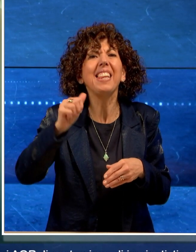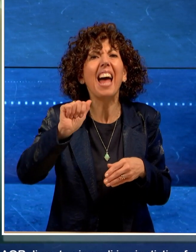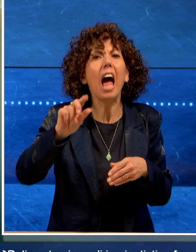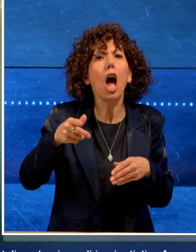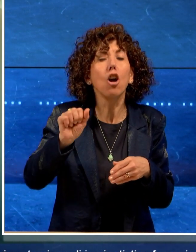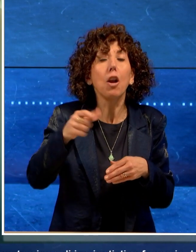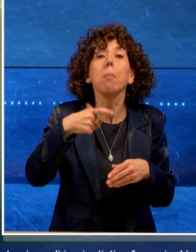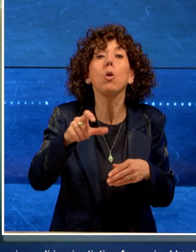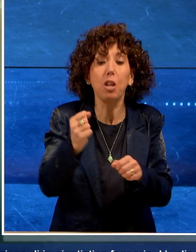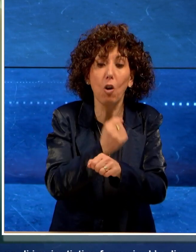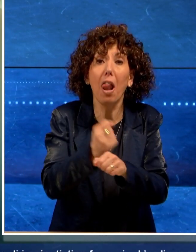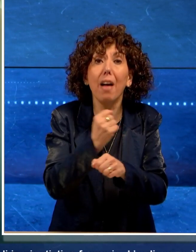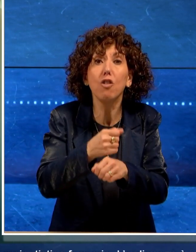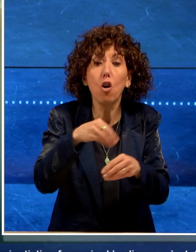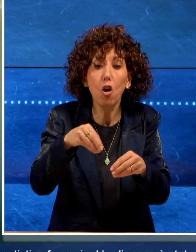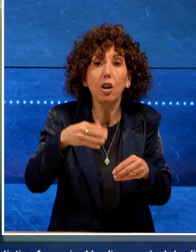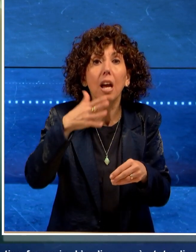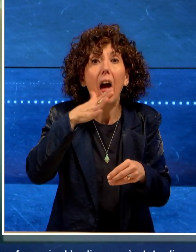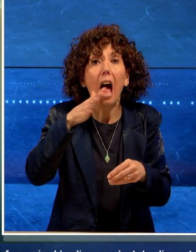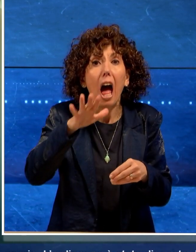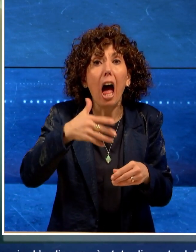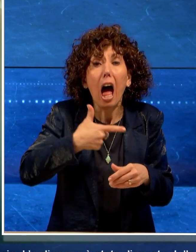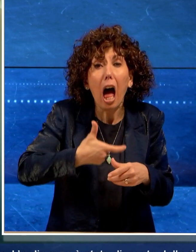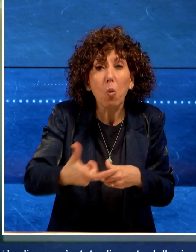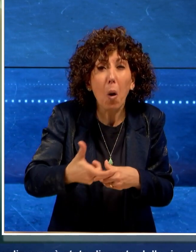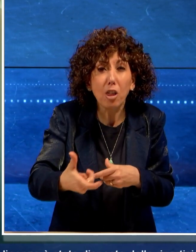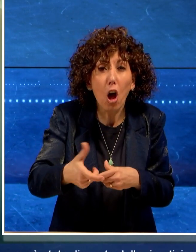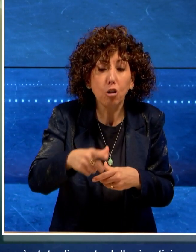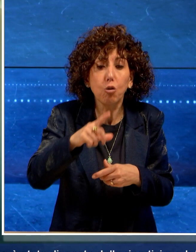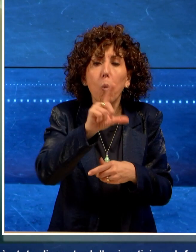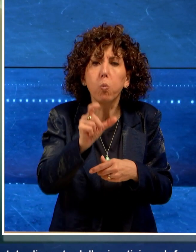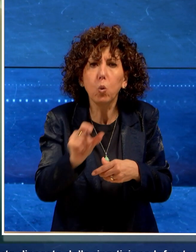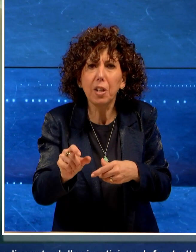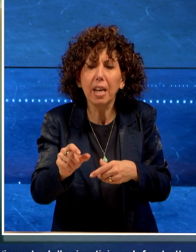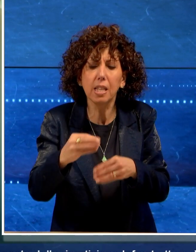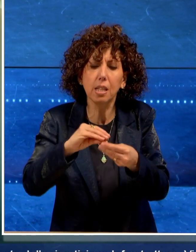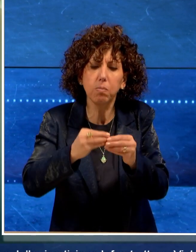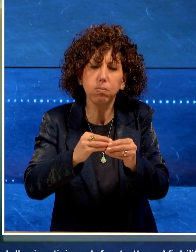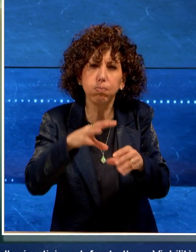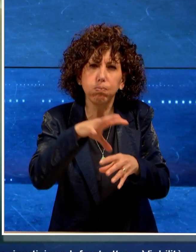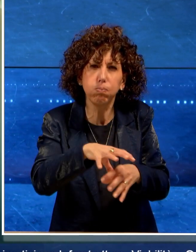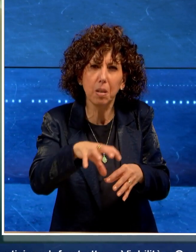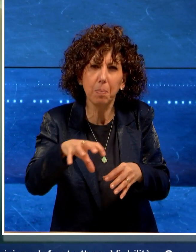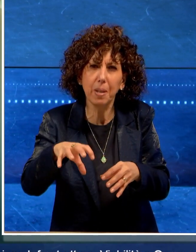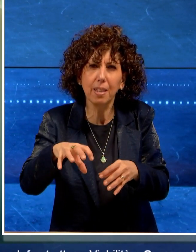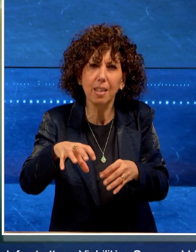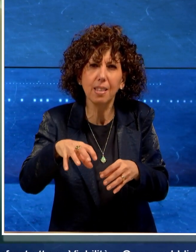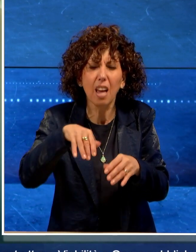via dei lavori di Acquedotto Pugliese di costruzione di impiantistica